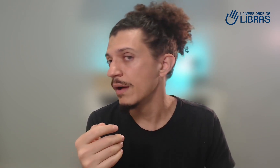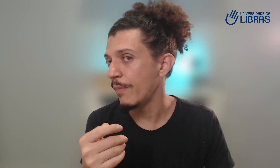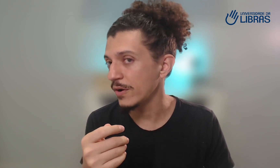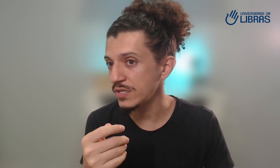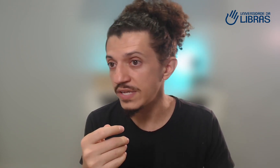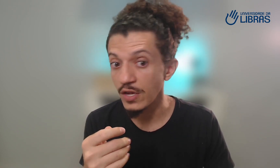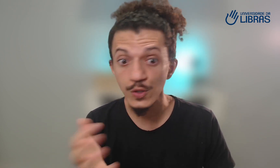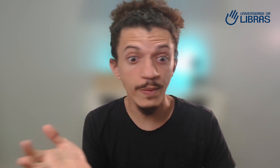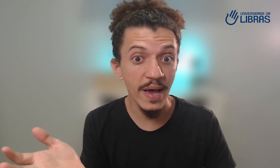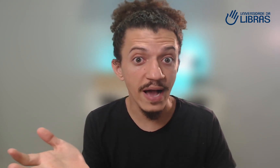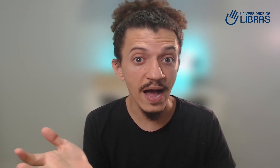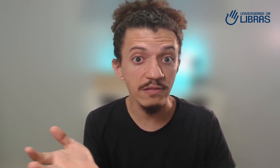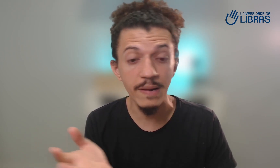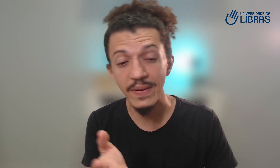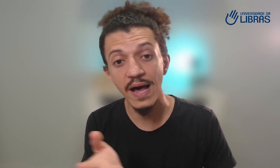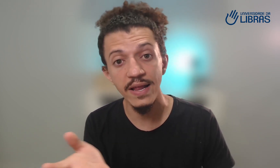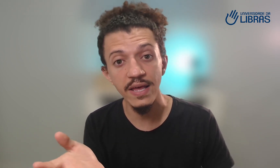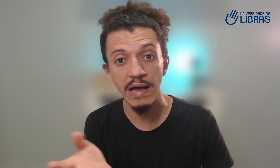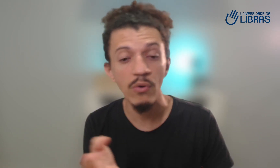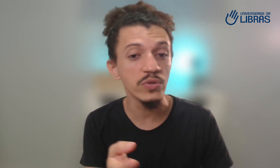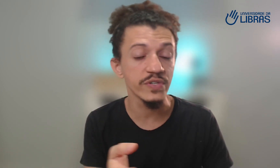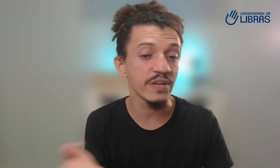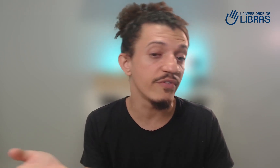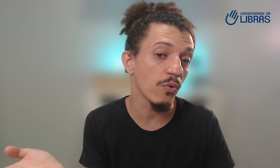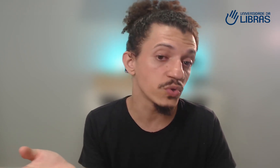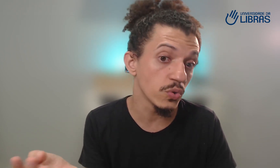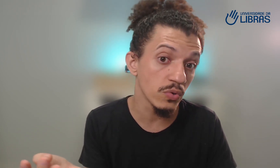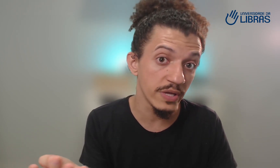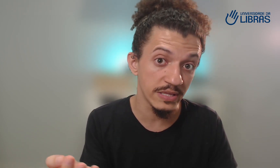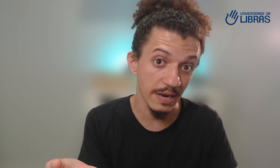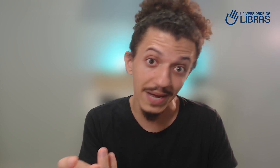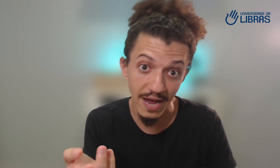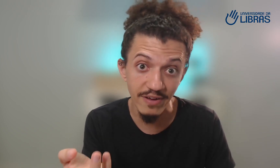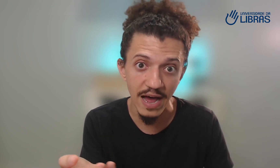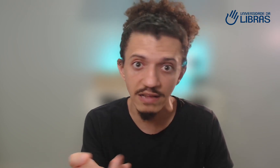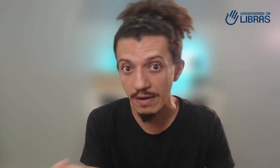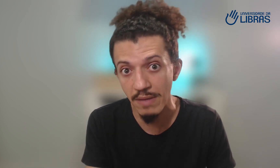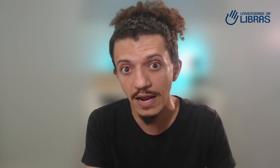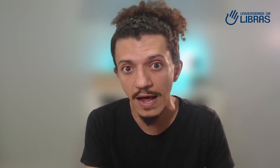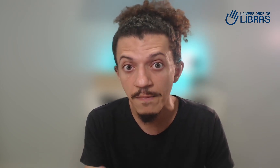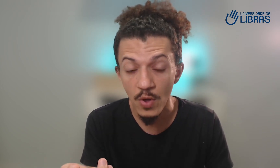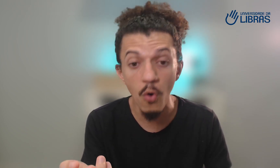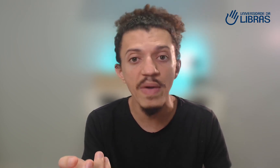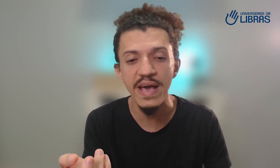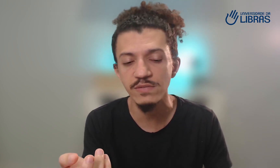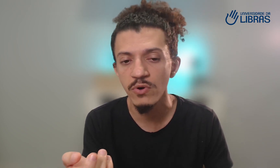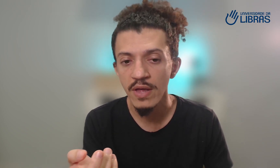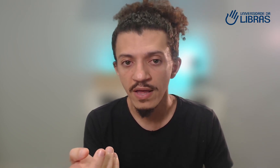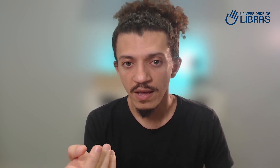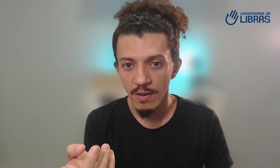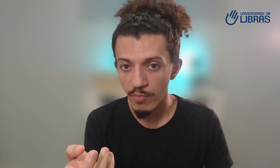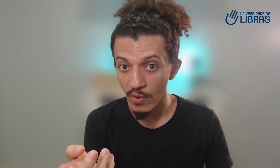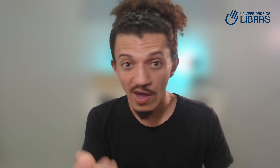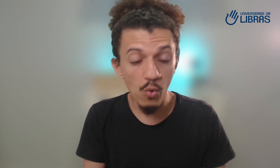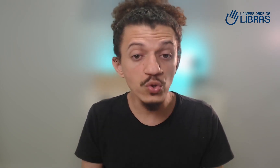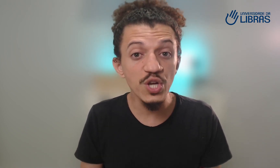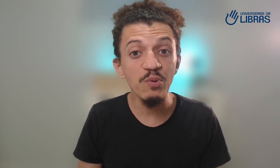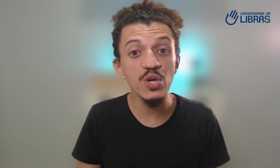pode ser no supermercado, na padaria, onde você viu algum surdo que trabalhava lá, trabalha lá, ou mesmo em algum tipo de